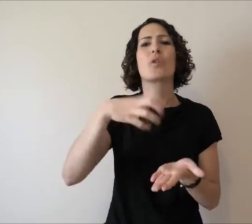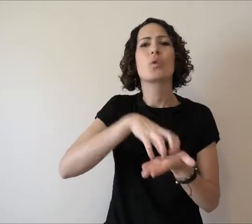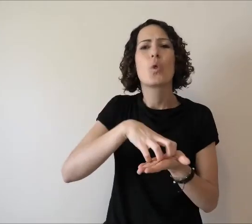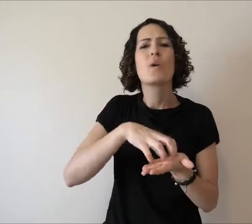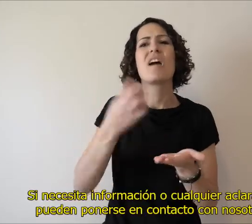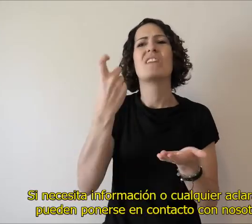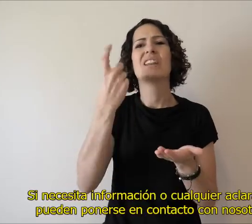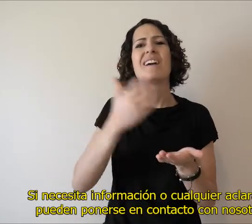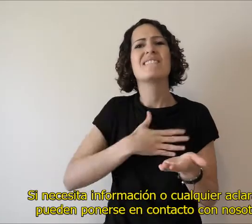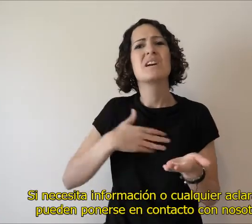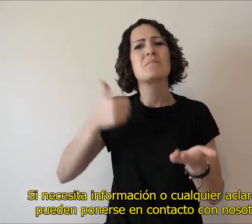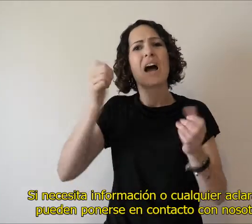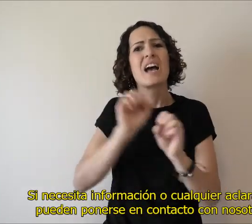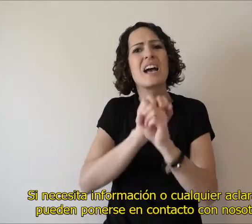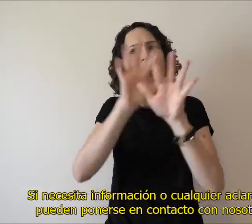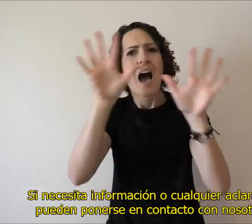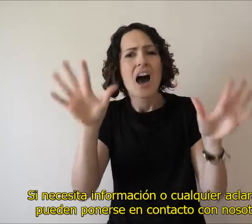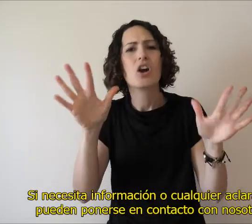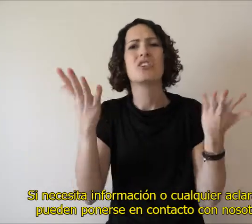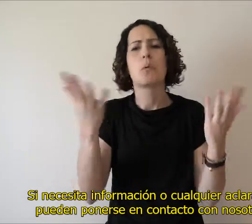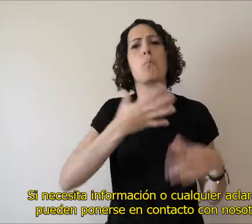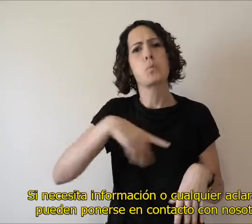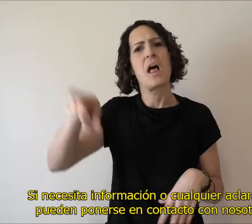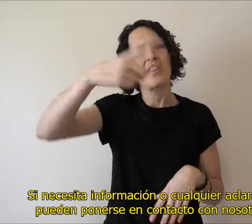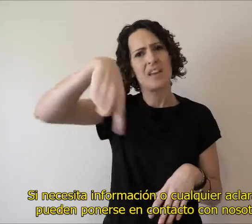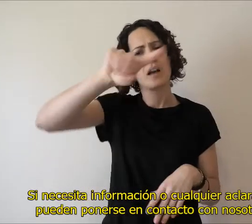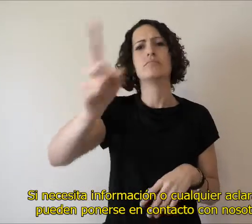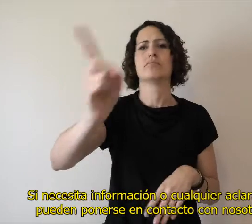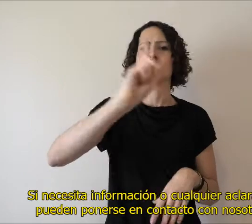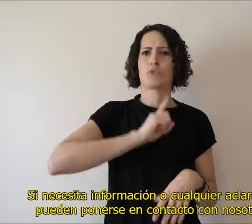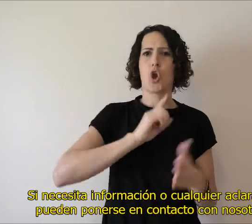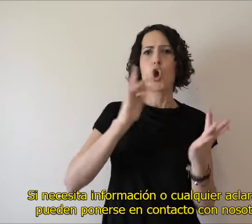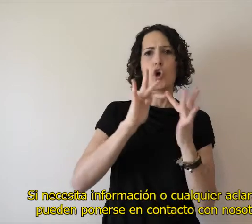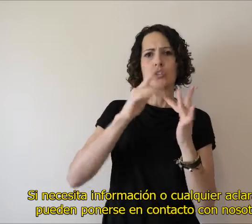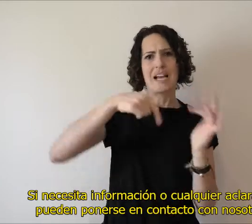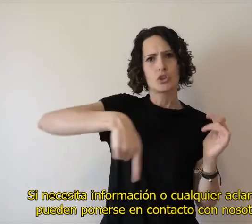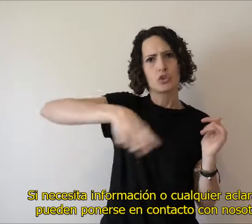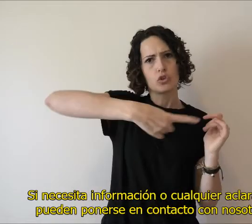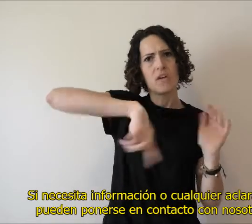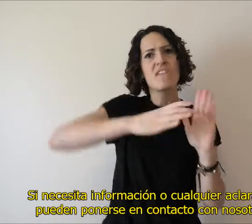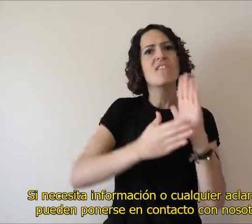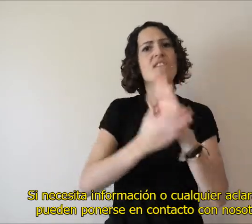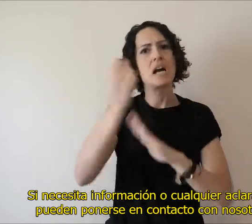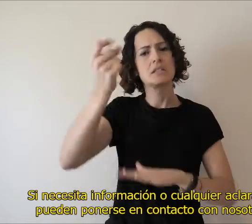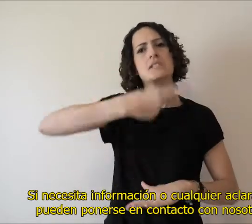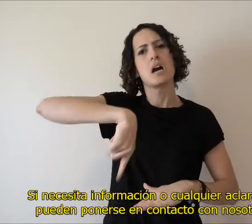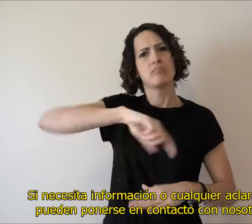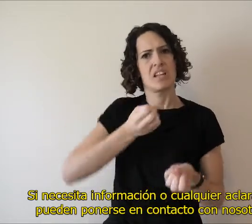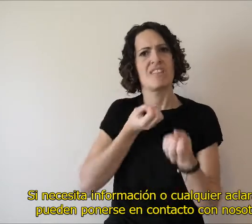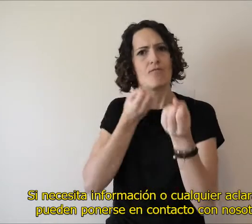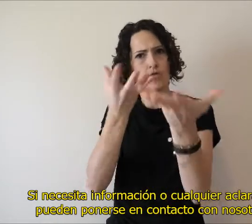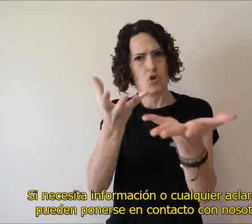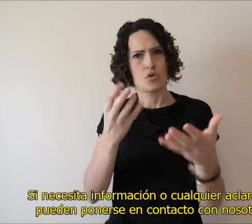Si necesitan más información o cualquier aclaración, pueden ponerse en contacto con nosotros.